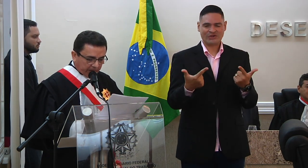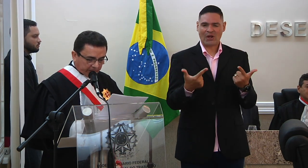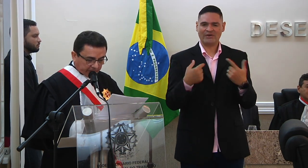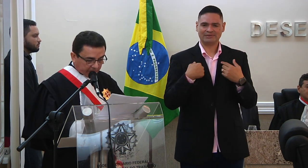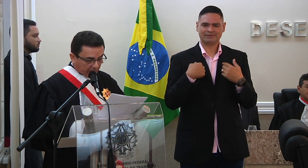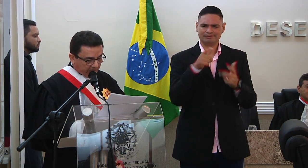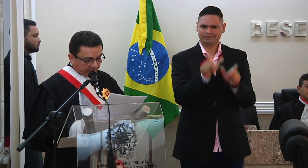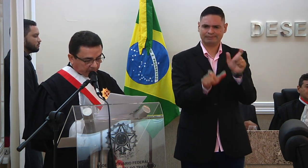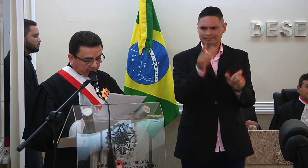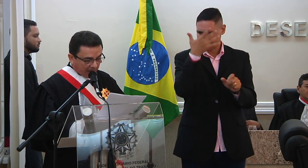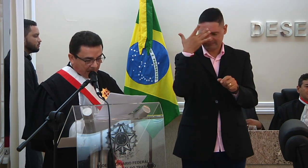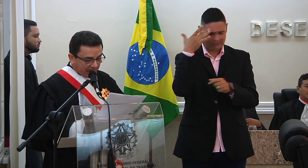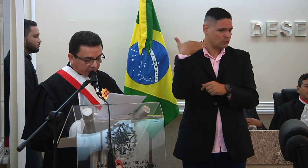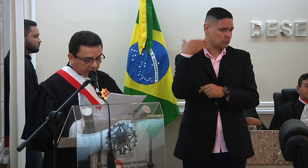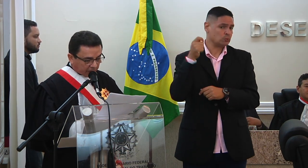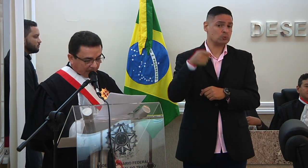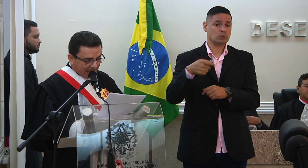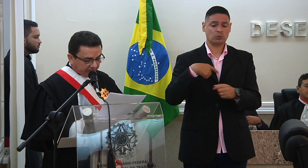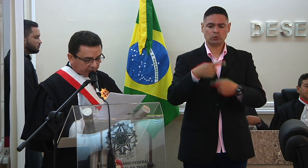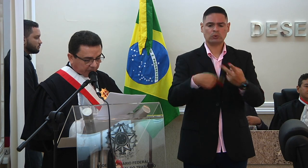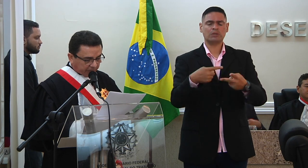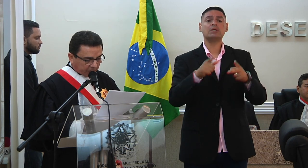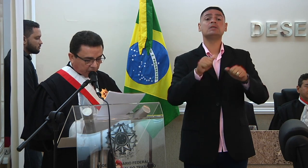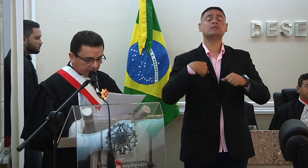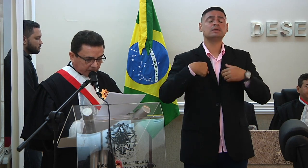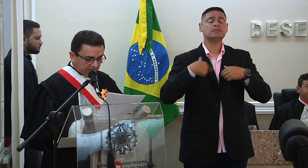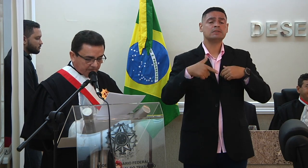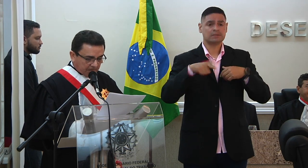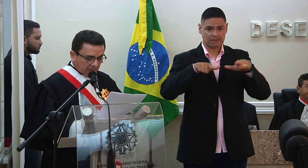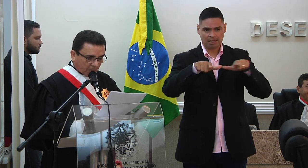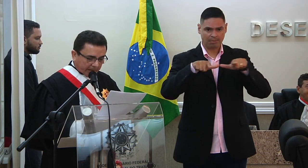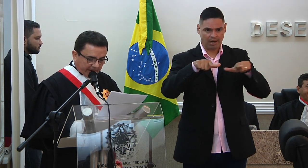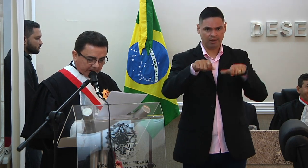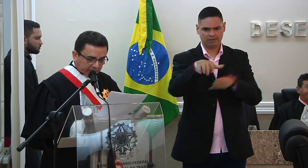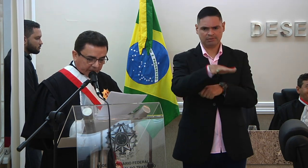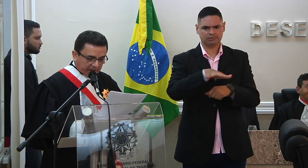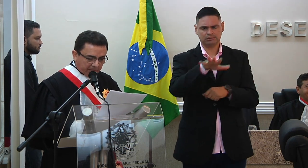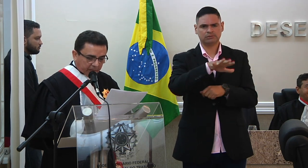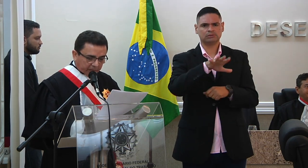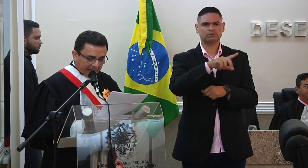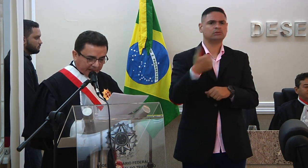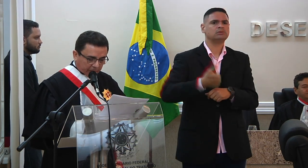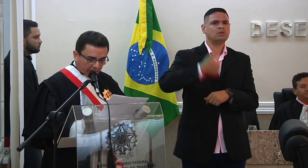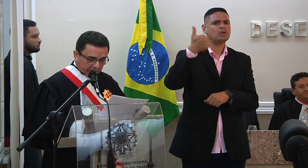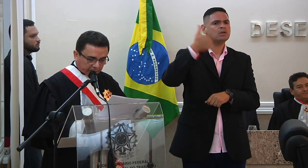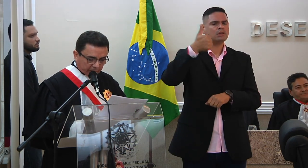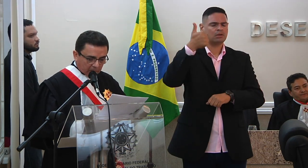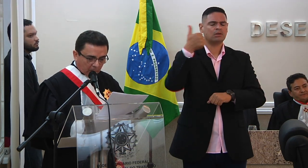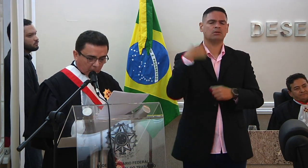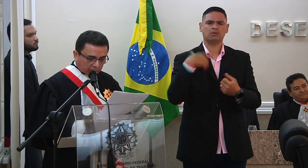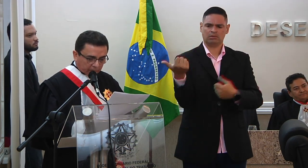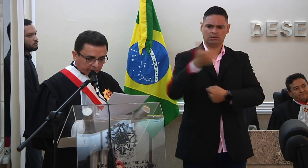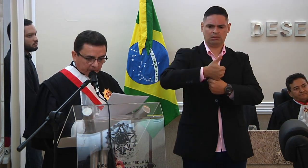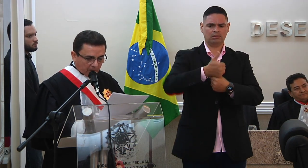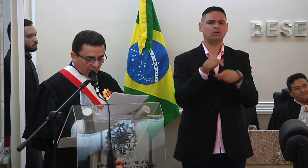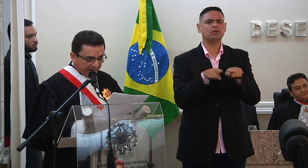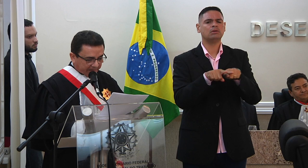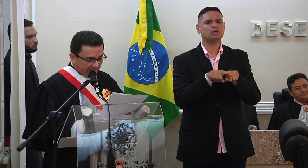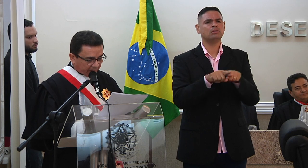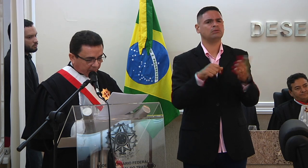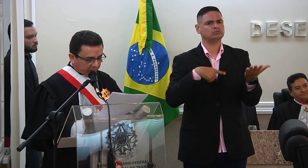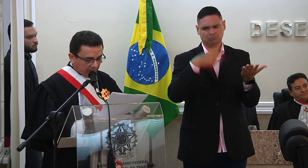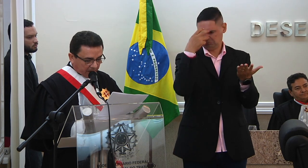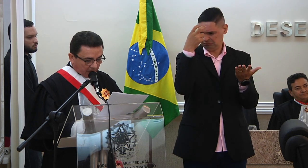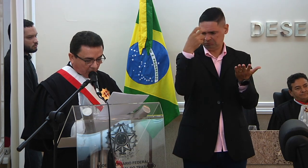excelentes juízes e juízas do trabalho titulares e substitutos colegas e amigos talentosos cultos